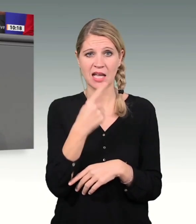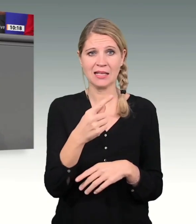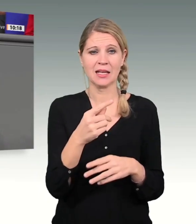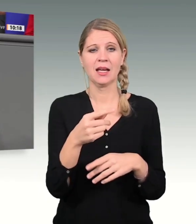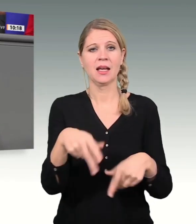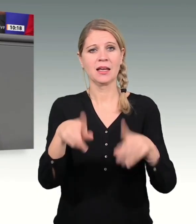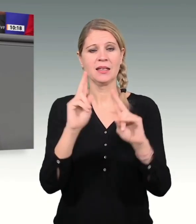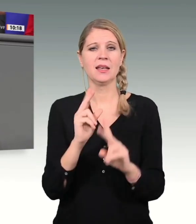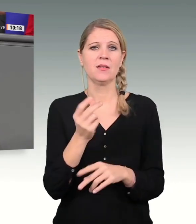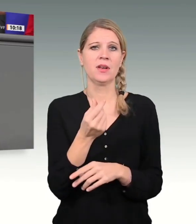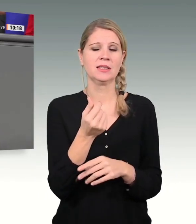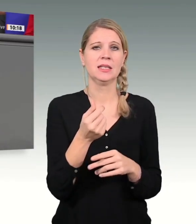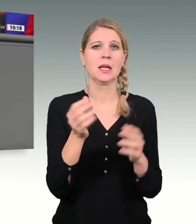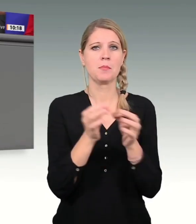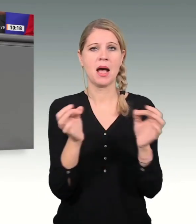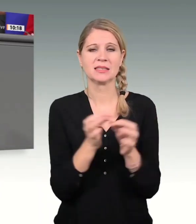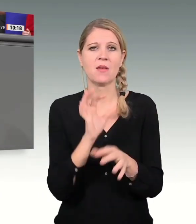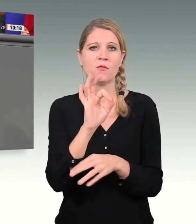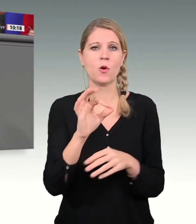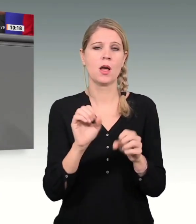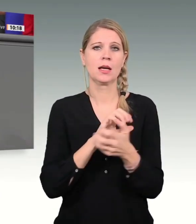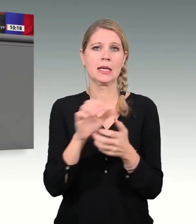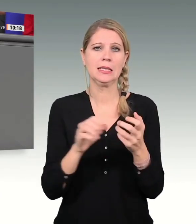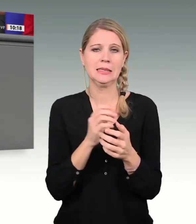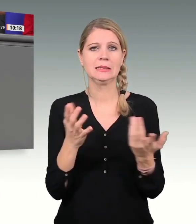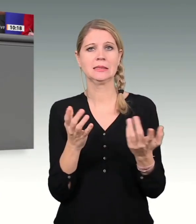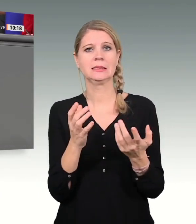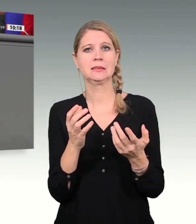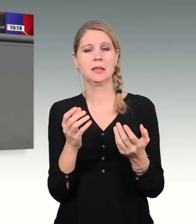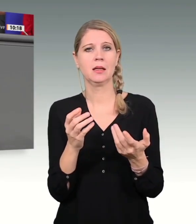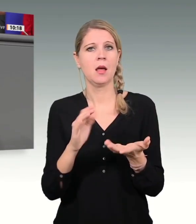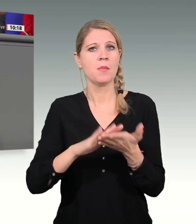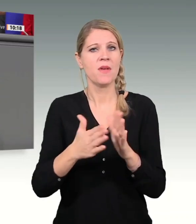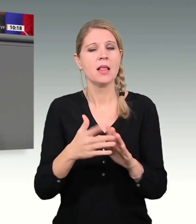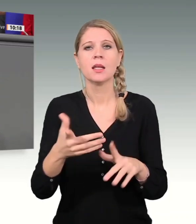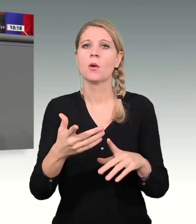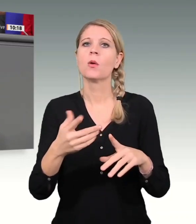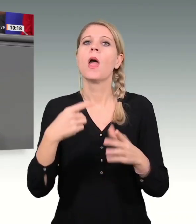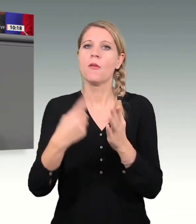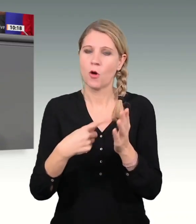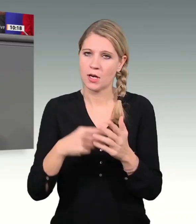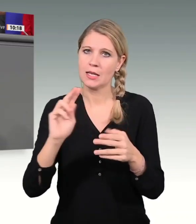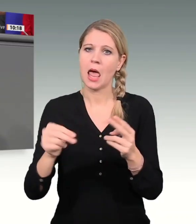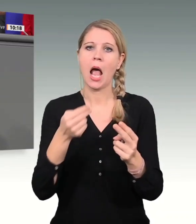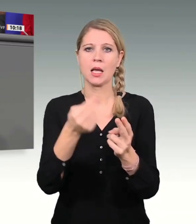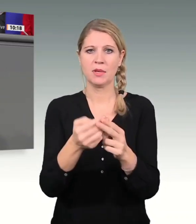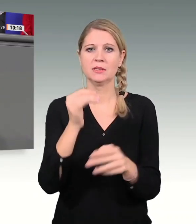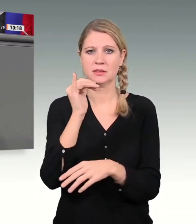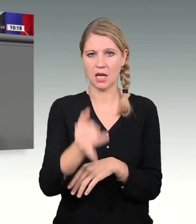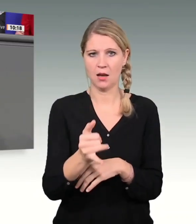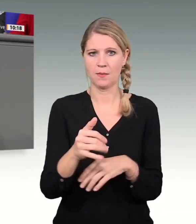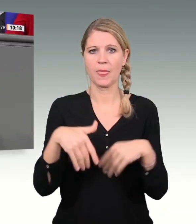Maßnahmen zur Krisenbewältigung nicht nur geeignet, erforderlich und angemessen, sondern auch final auf die Beseitigung der